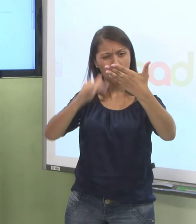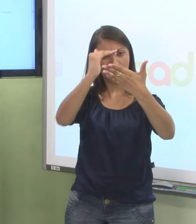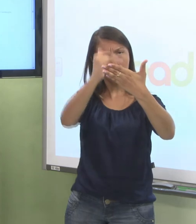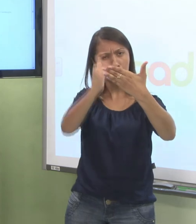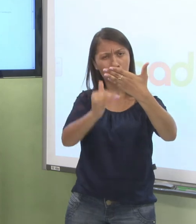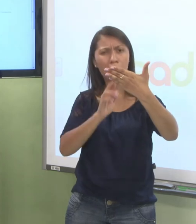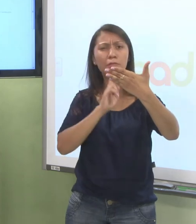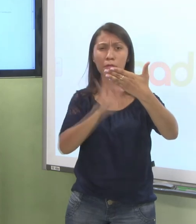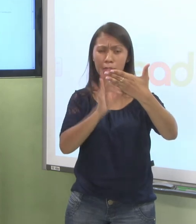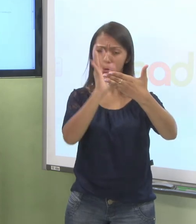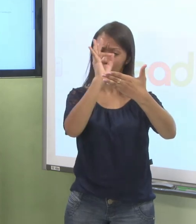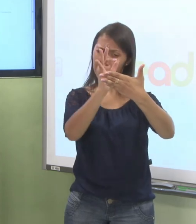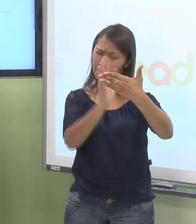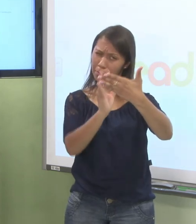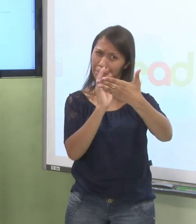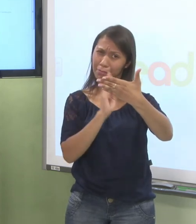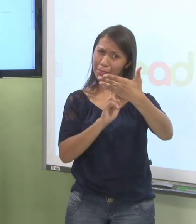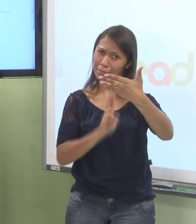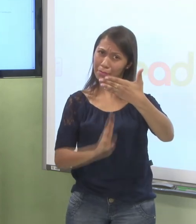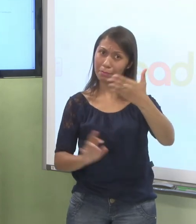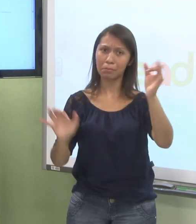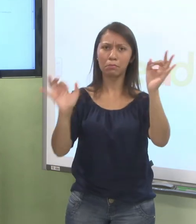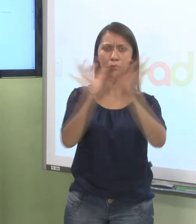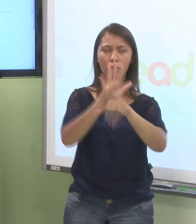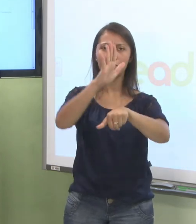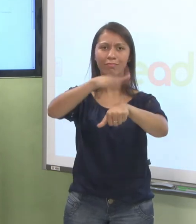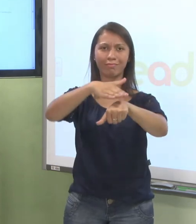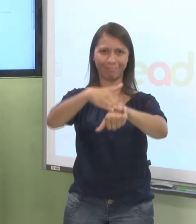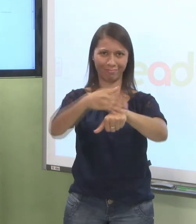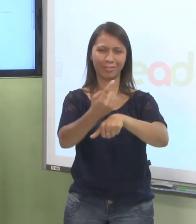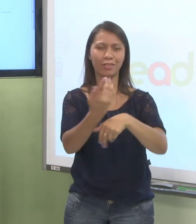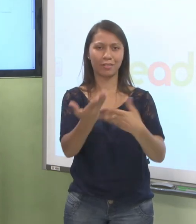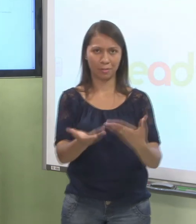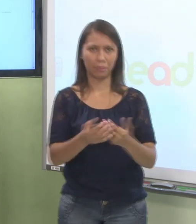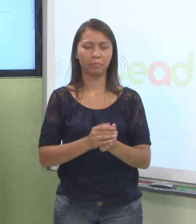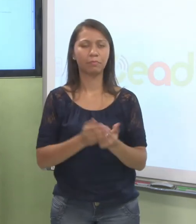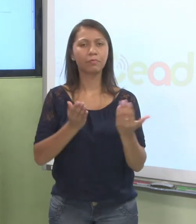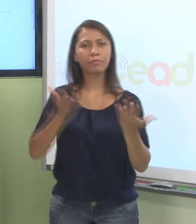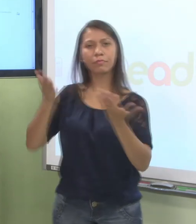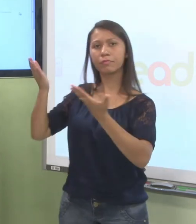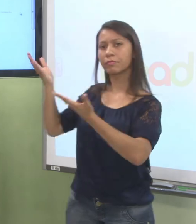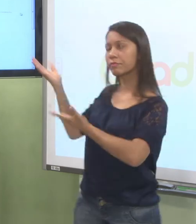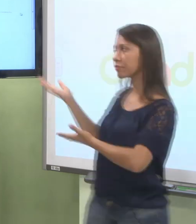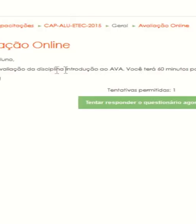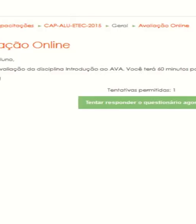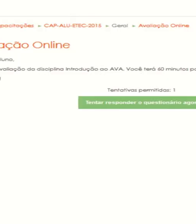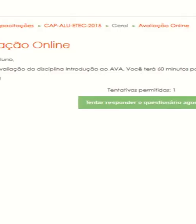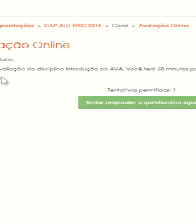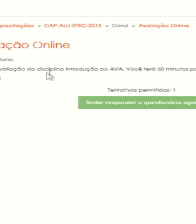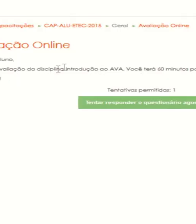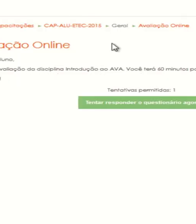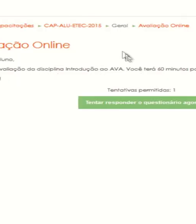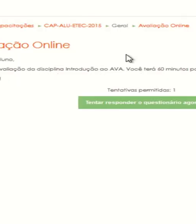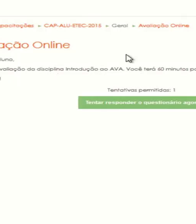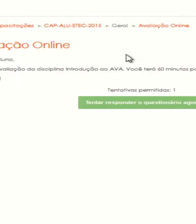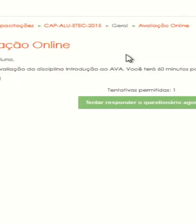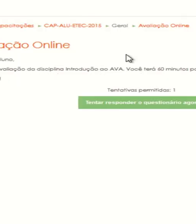Aprezado aluno. Esta é a avaliação da disciplina de introdução à AVA. Você terá 60 minutos para realizar a avaliação. Boa sorte. Toda